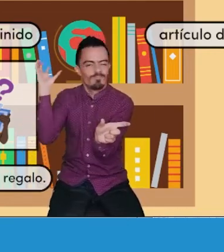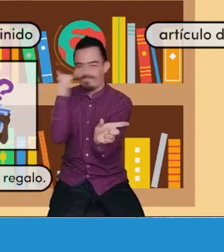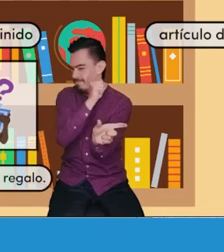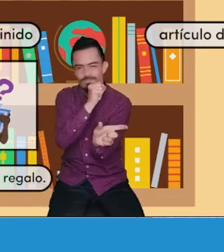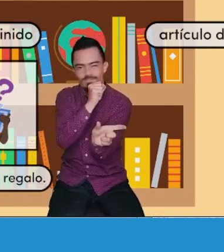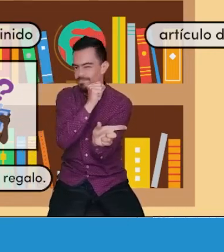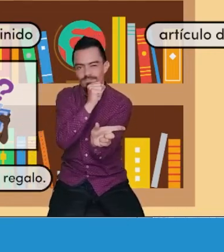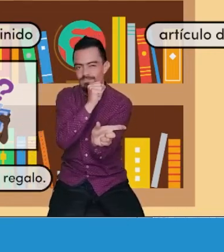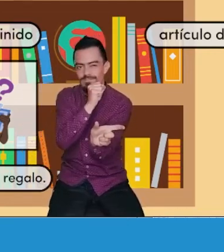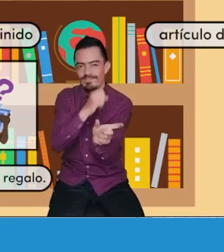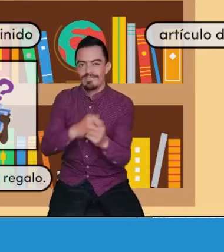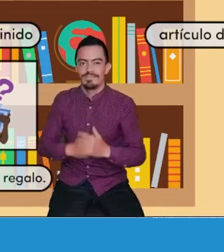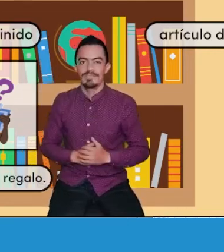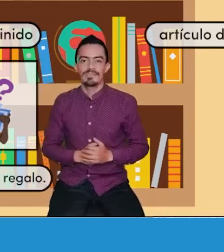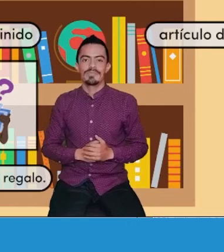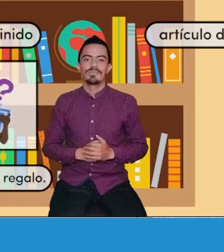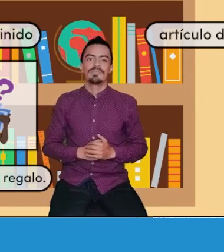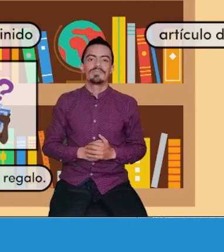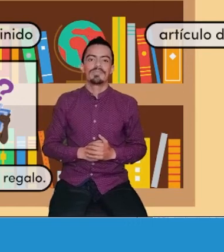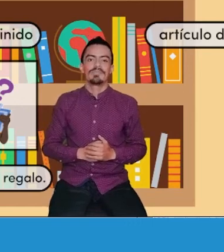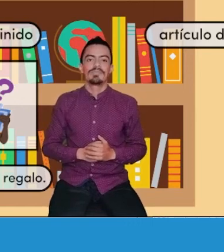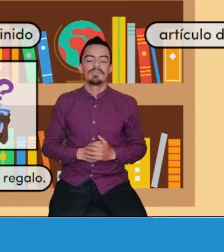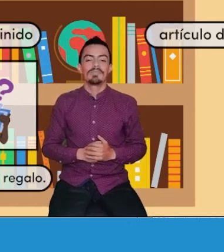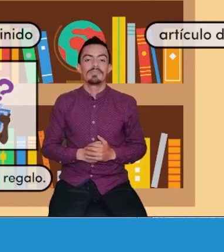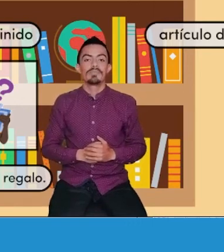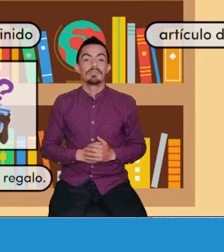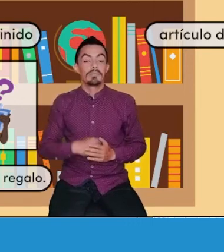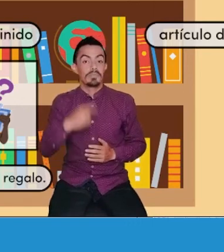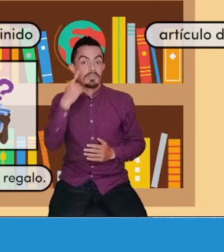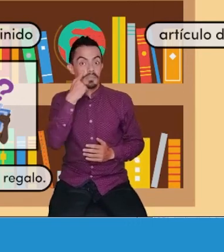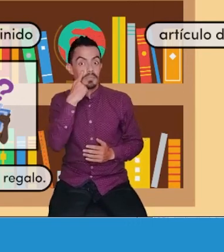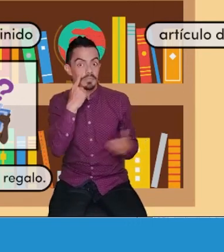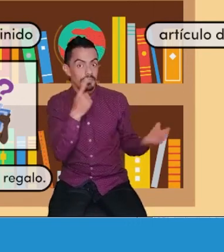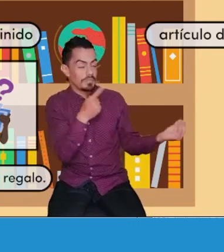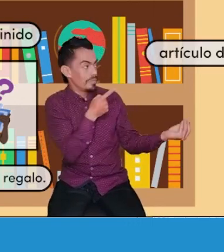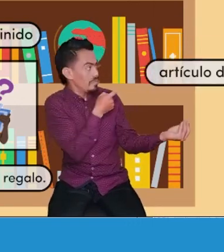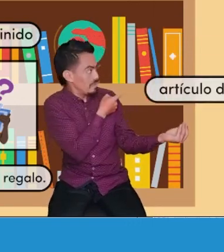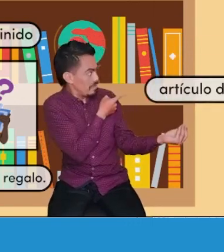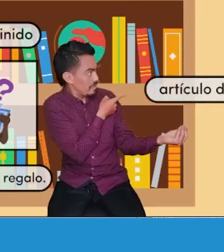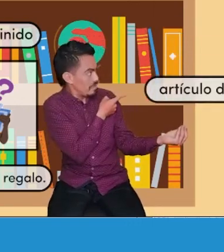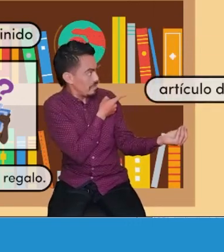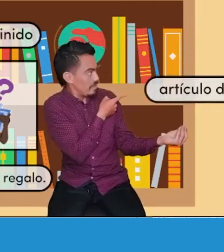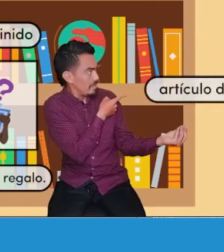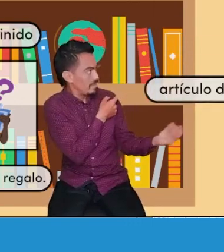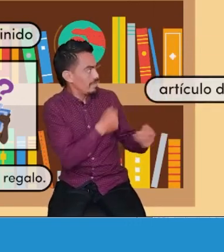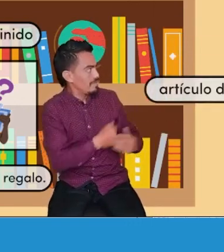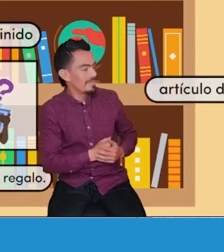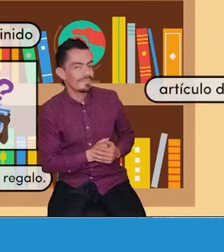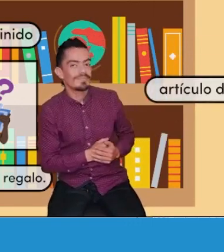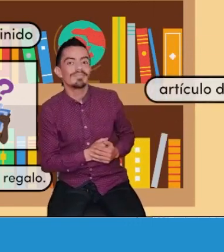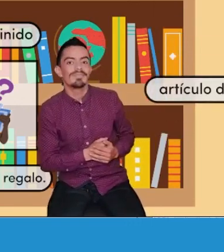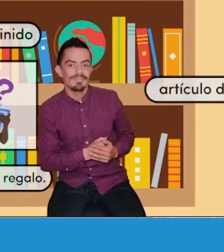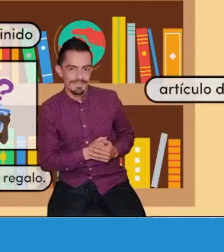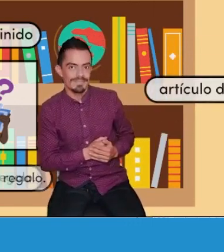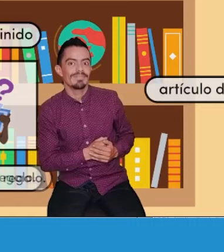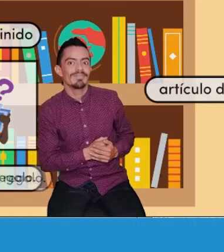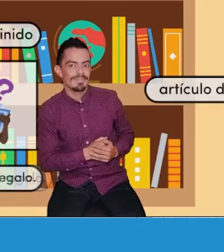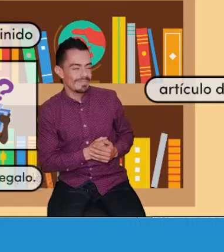el regalo. Quiere un regalo. Esto es un artículo indefinido. La palabra un. Cuando hablamos de